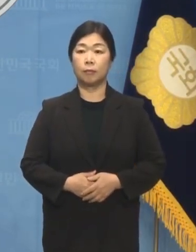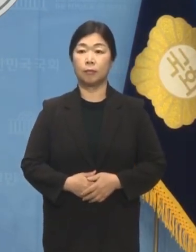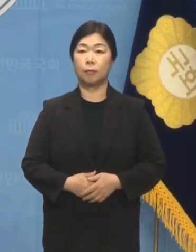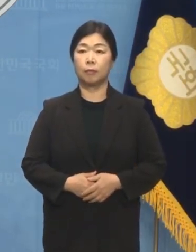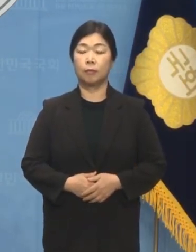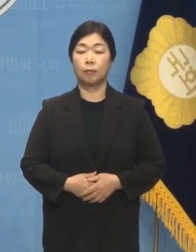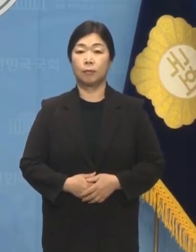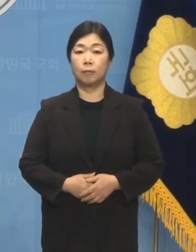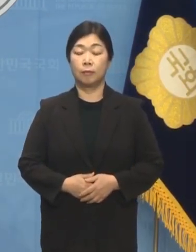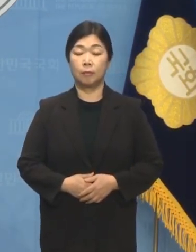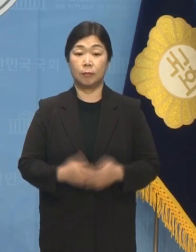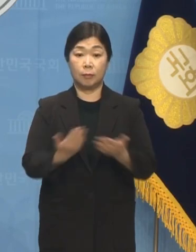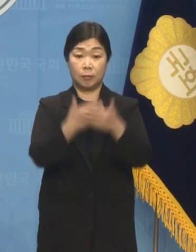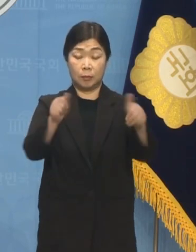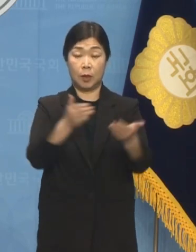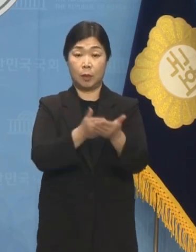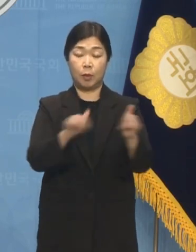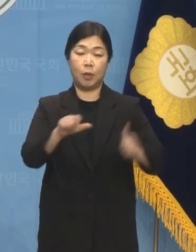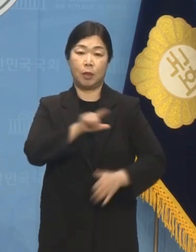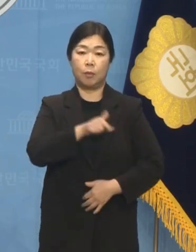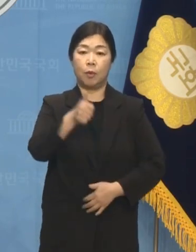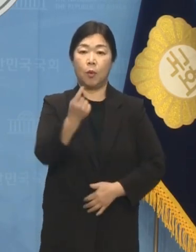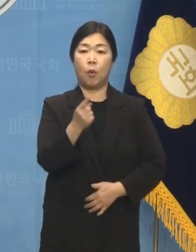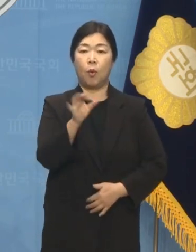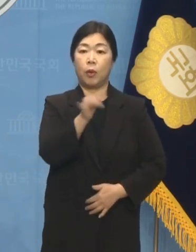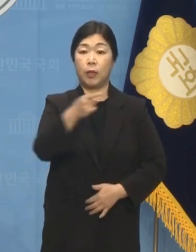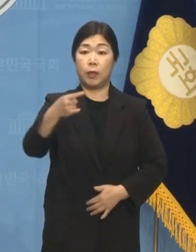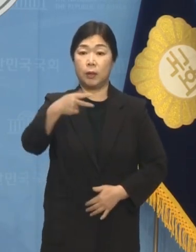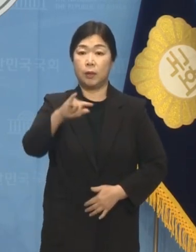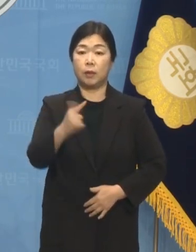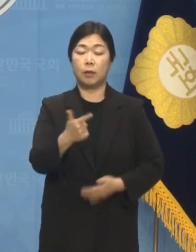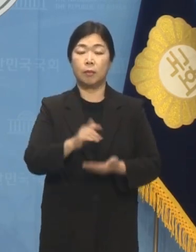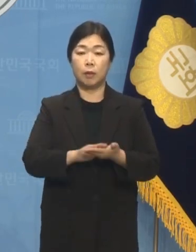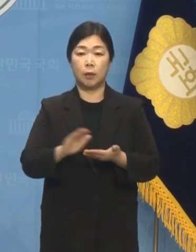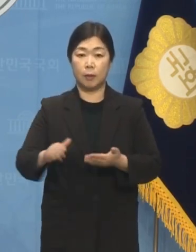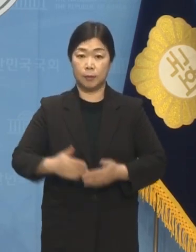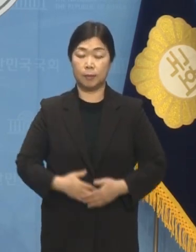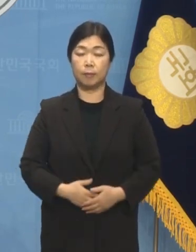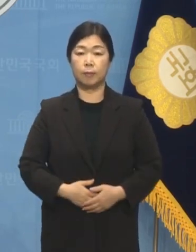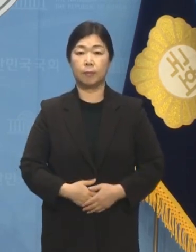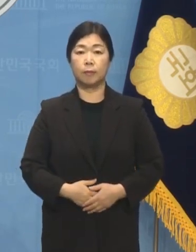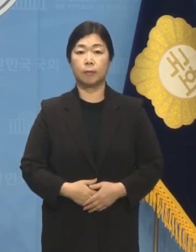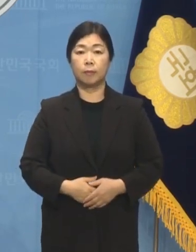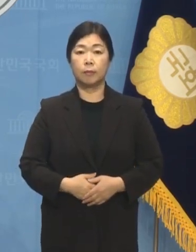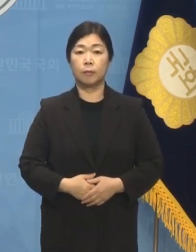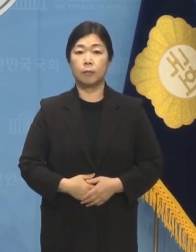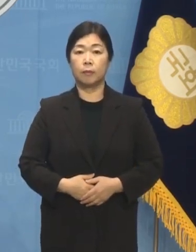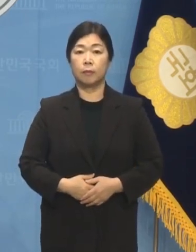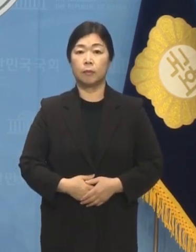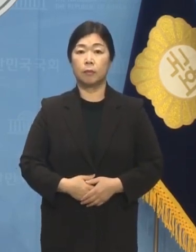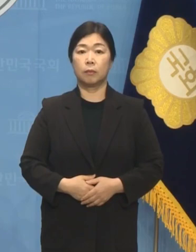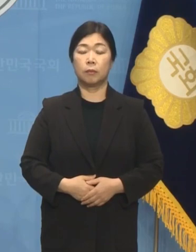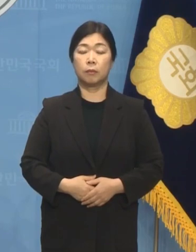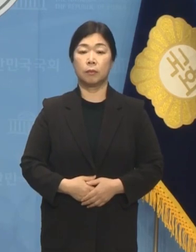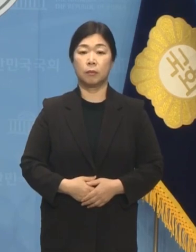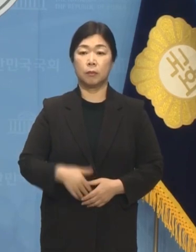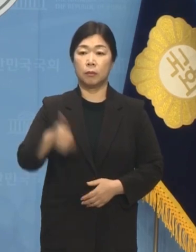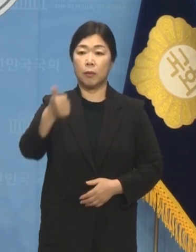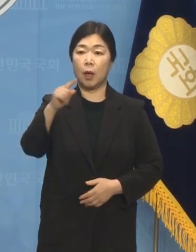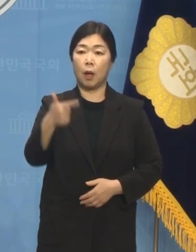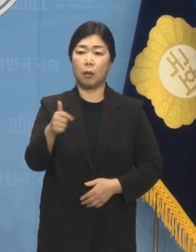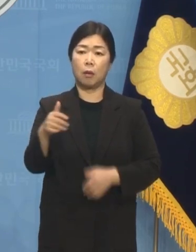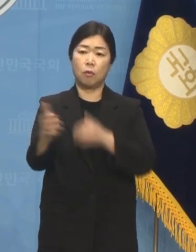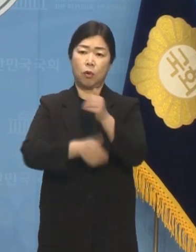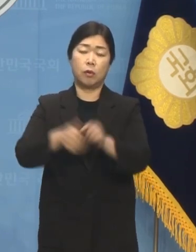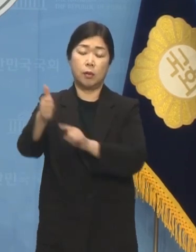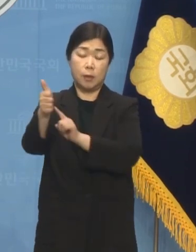진보당 대변인 홍의진입니다. 오전 브리핑 한 건 진행하겠습니다. 한동훈 위원장이